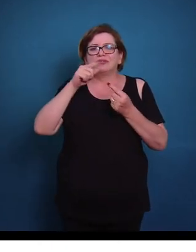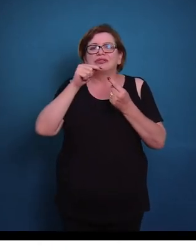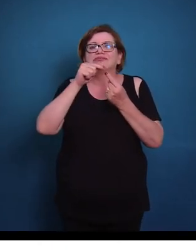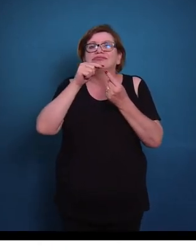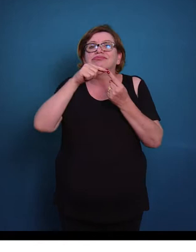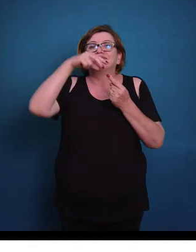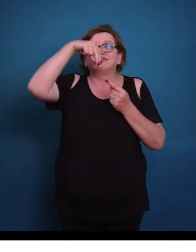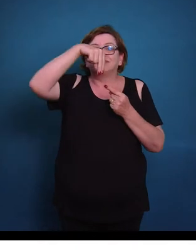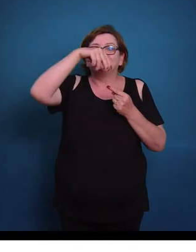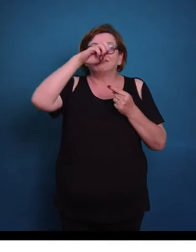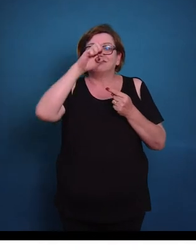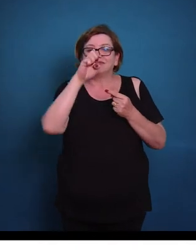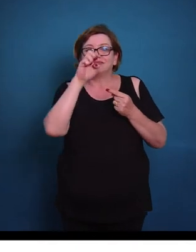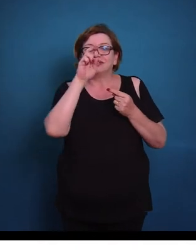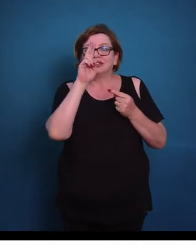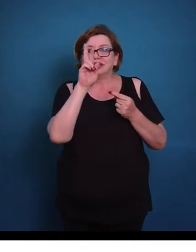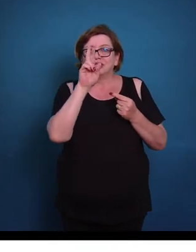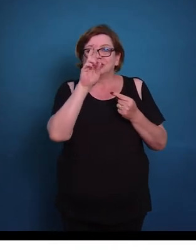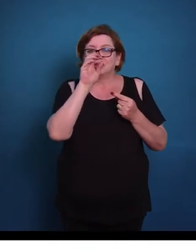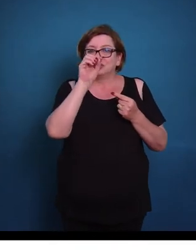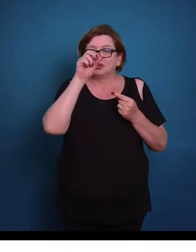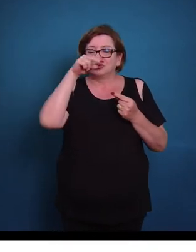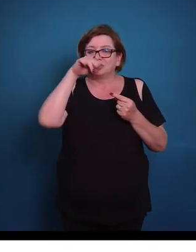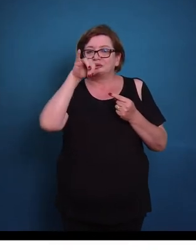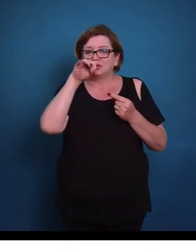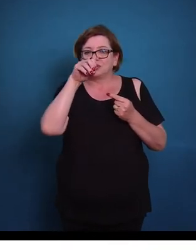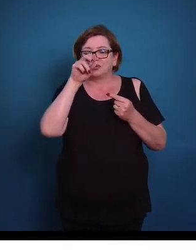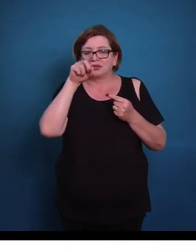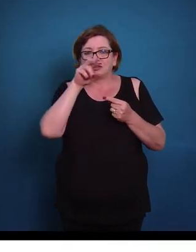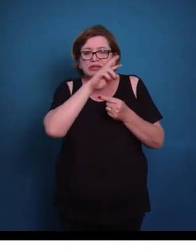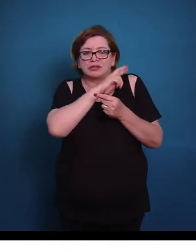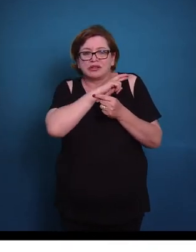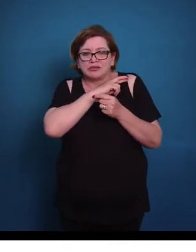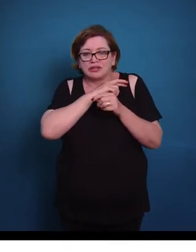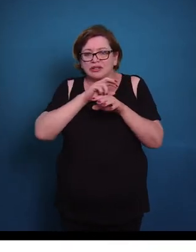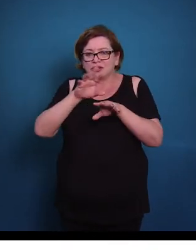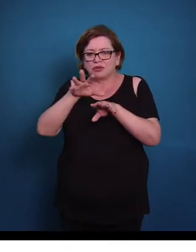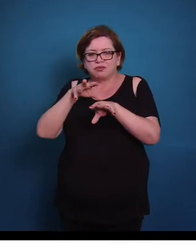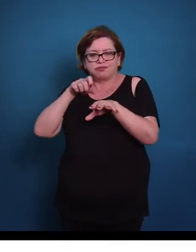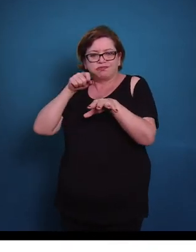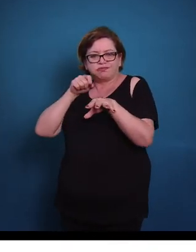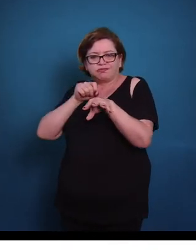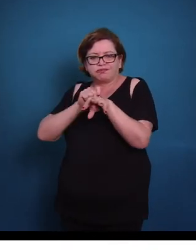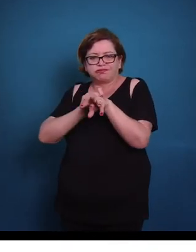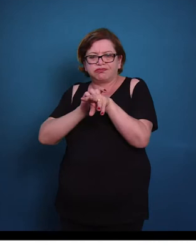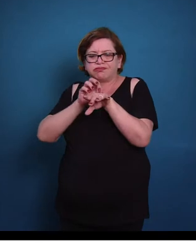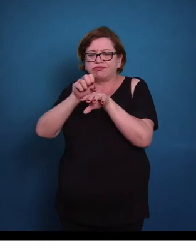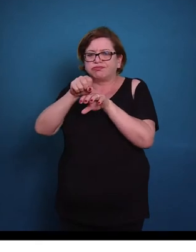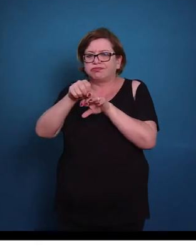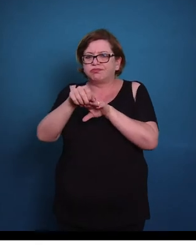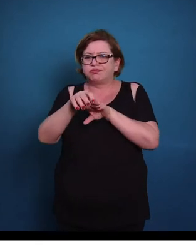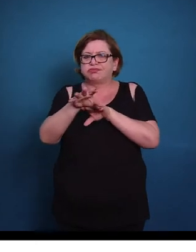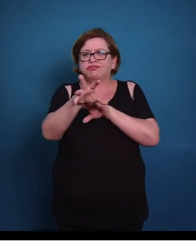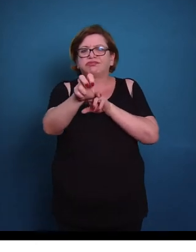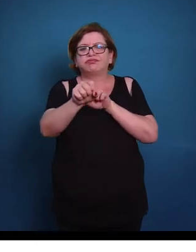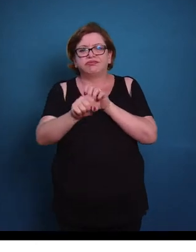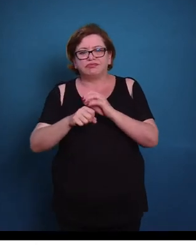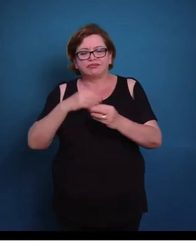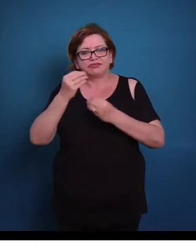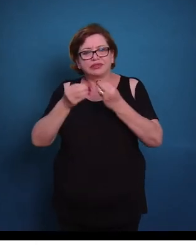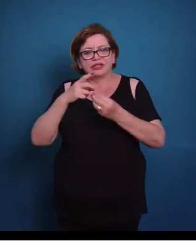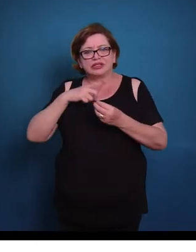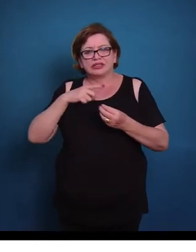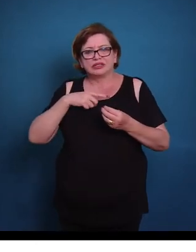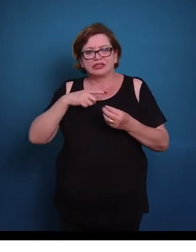um neurônio? Então um neurônio ele seria responsável tanto pela recepção, pela transmissão e pelo processamento de estímulo. Então ele é